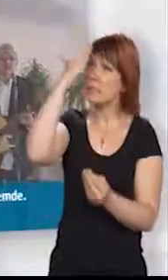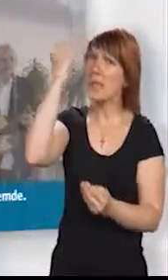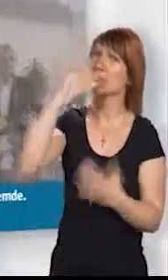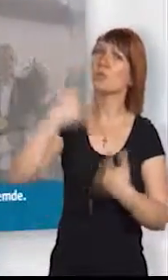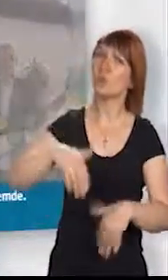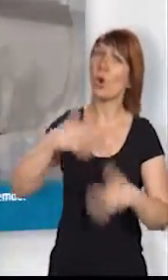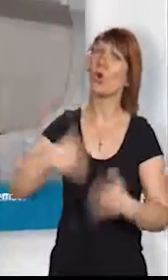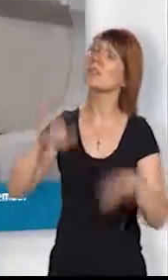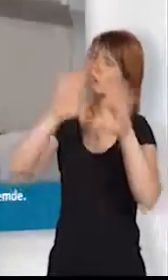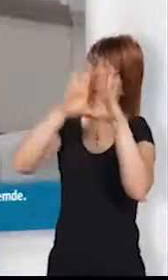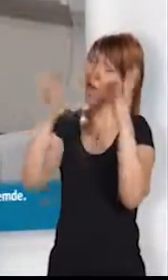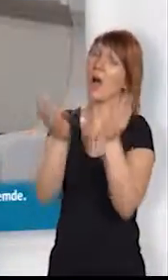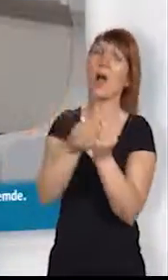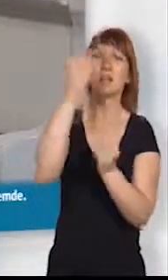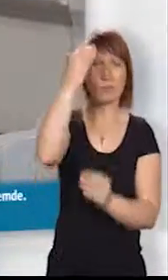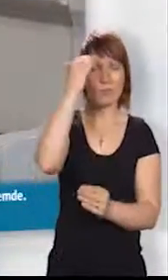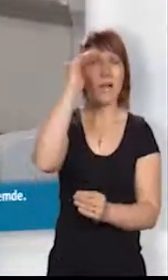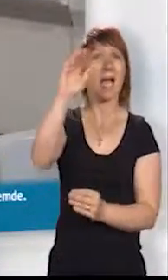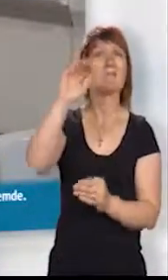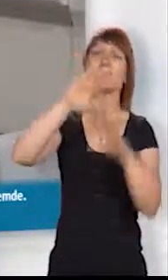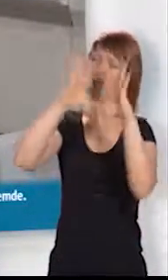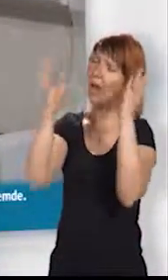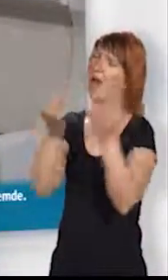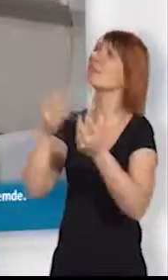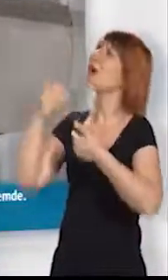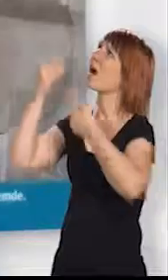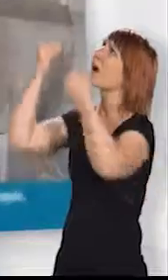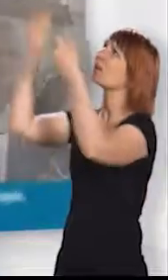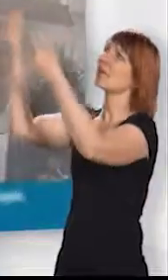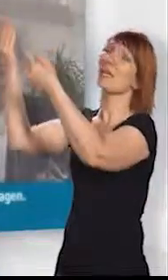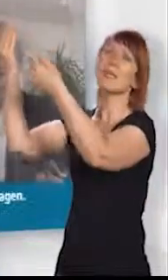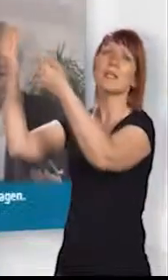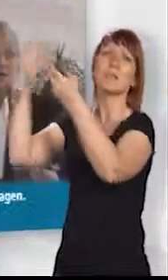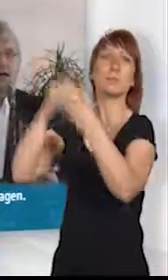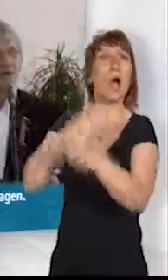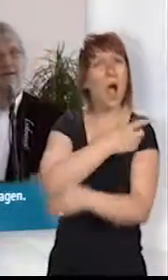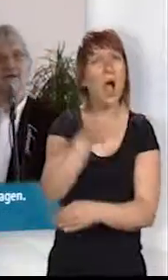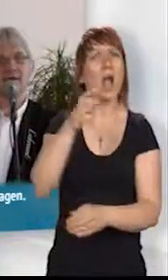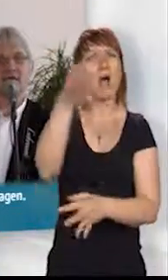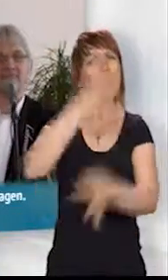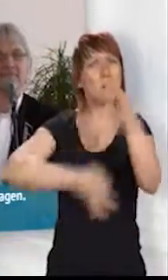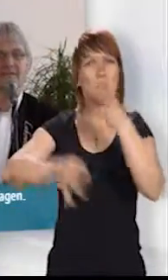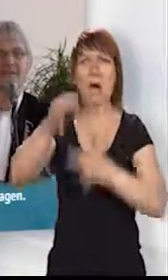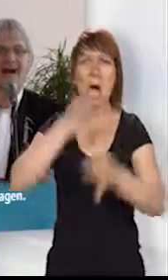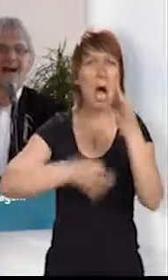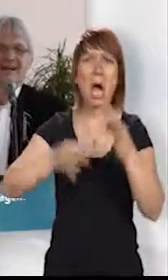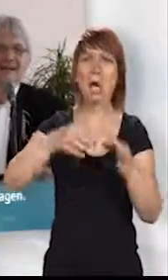Unbekannte und das mir noch Fremde, all die offenen Fragen